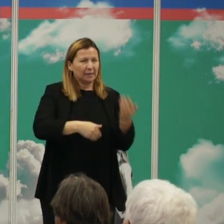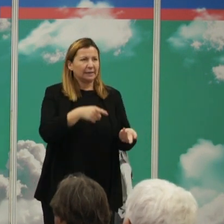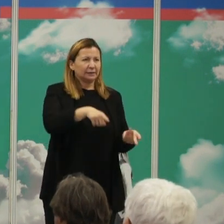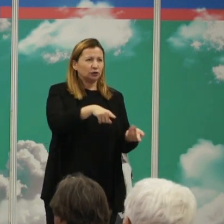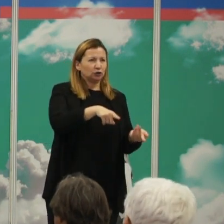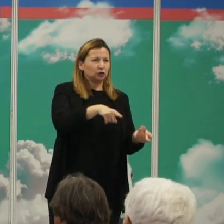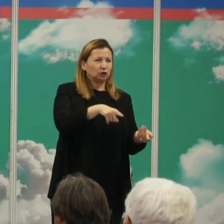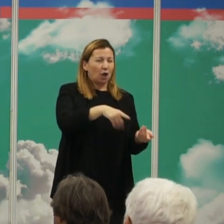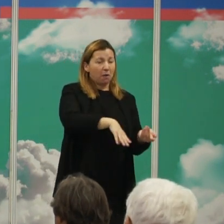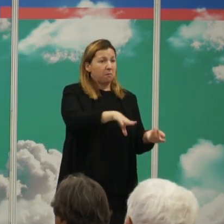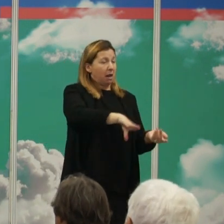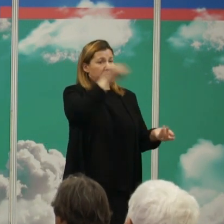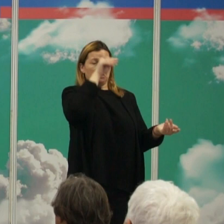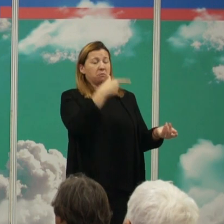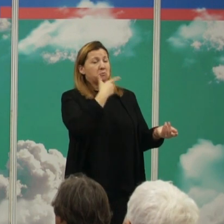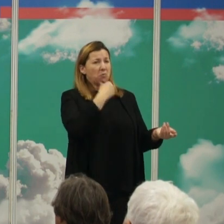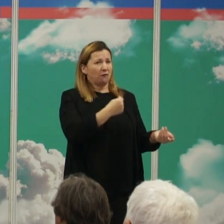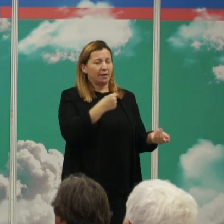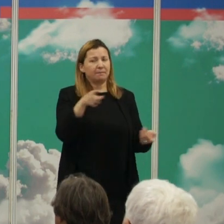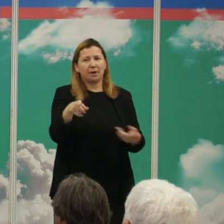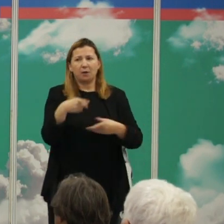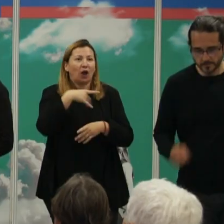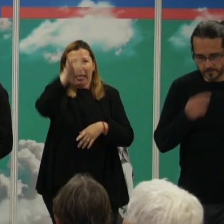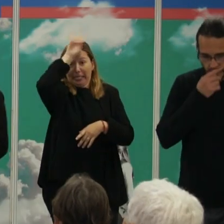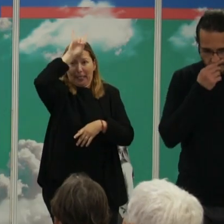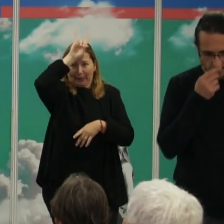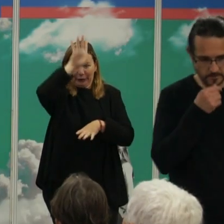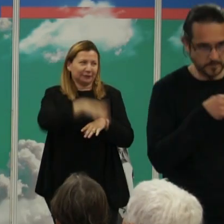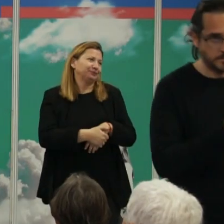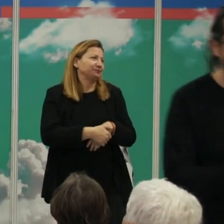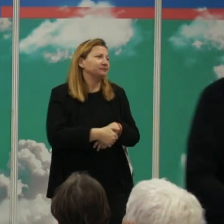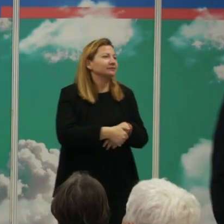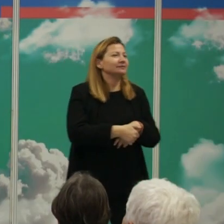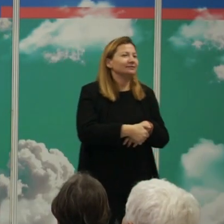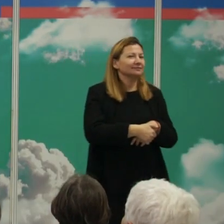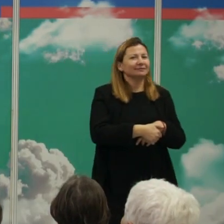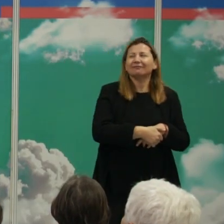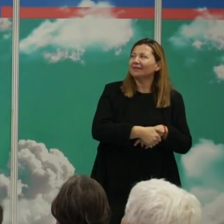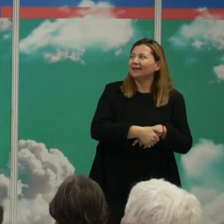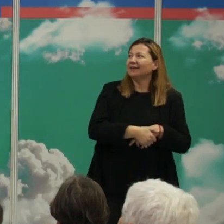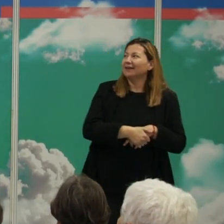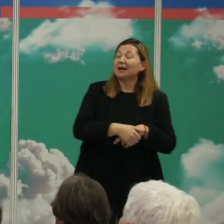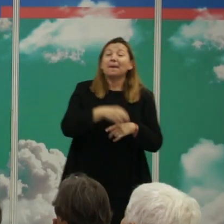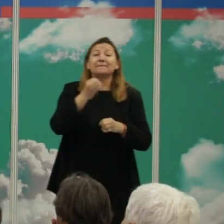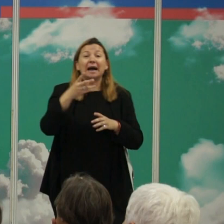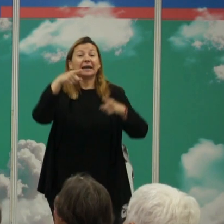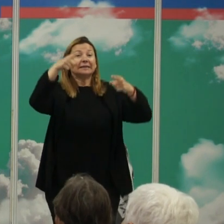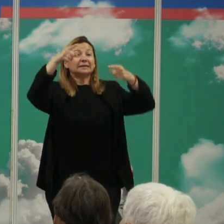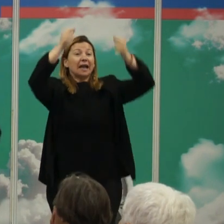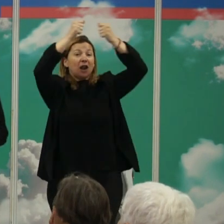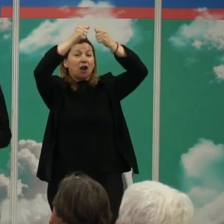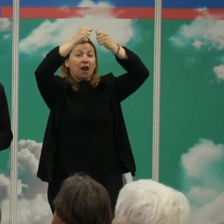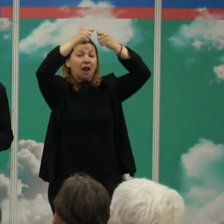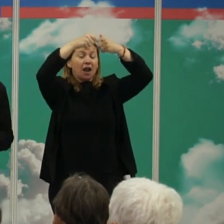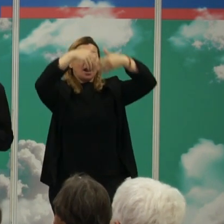difícil de ejecutar entonces bueno yo creo que se puede entender fácilmente bueno entonces para ver para comprobar el componente evolutivo de la violencia